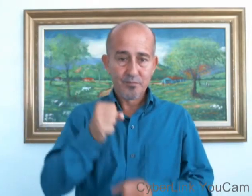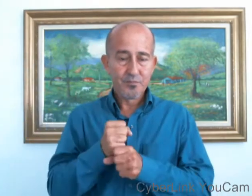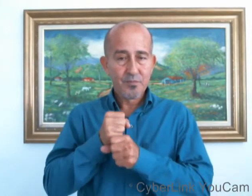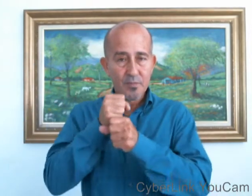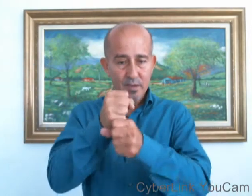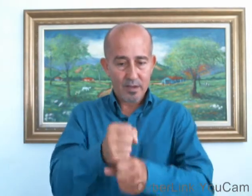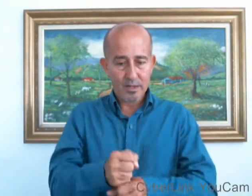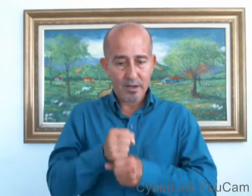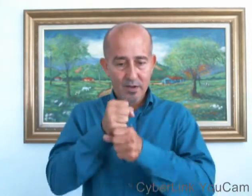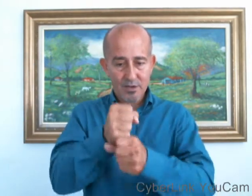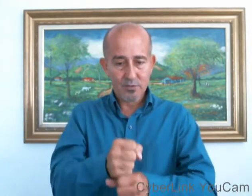El caballo.